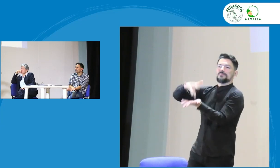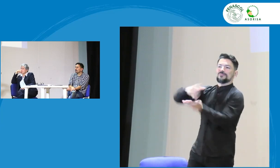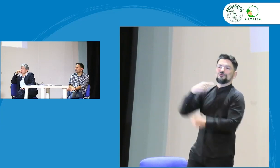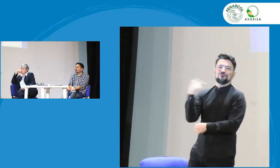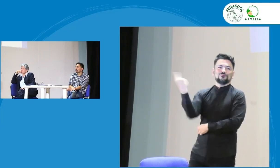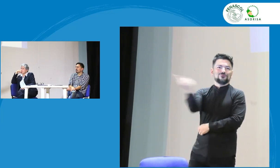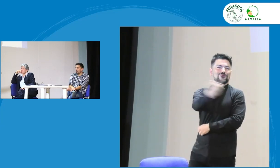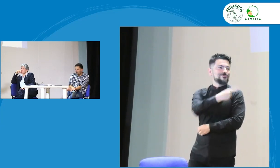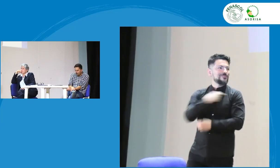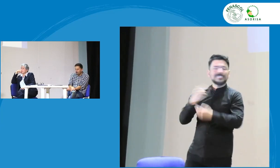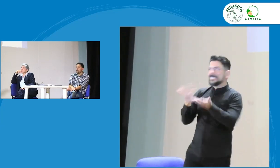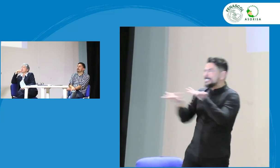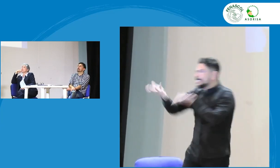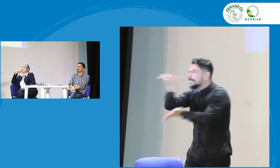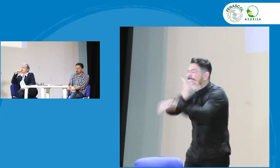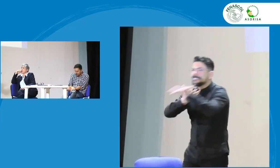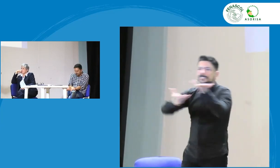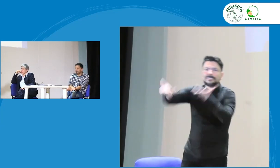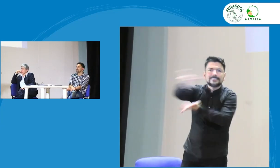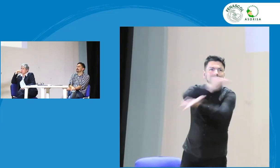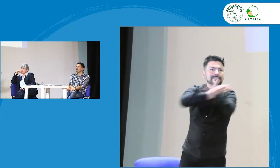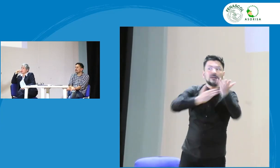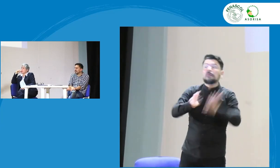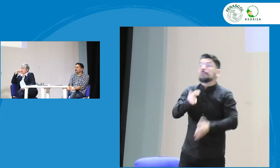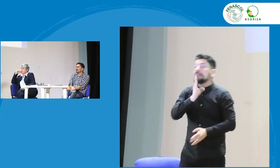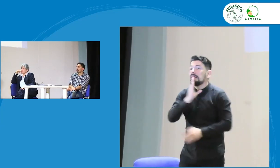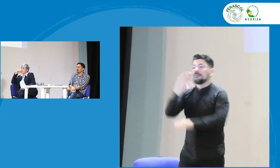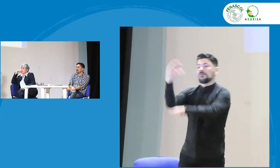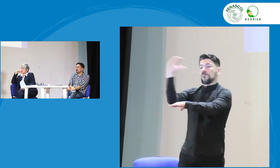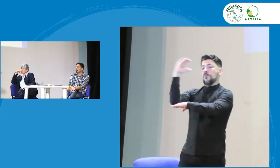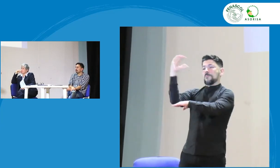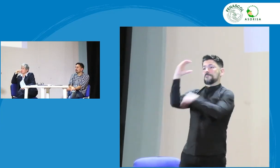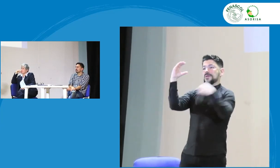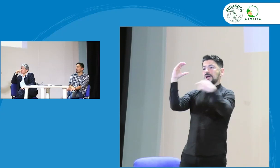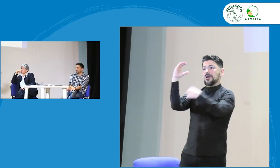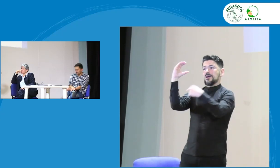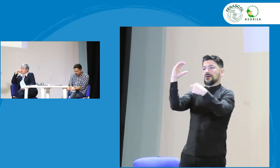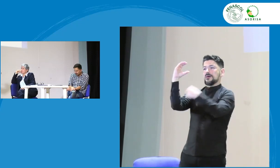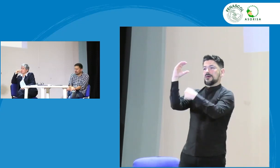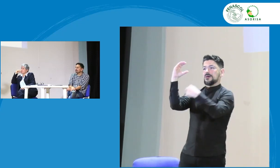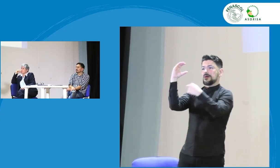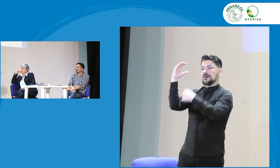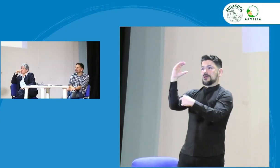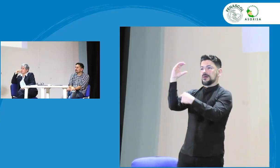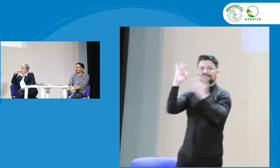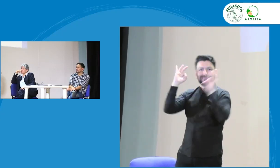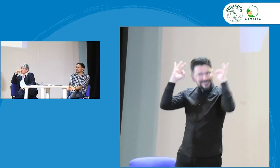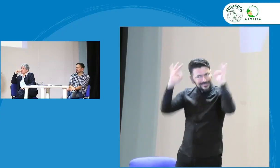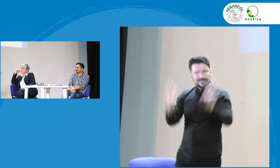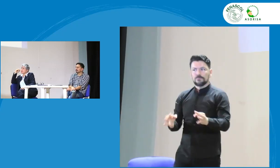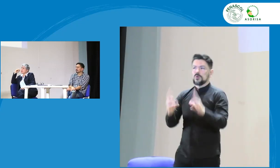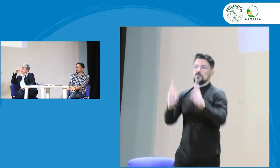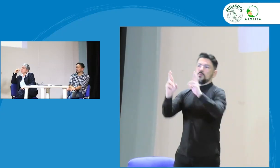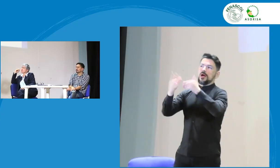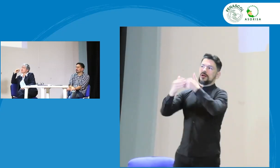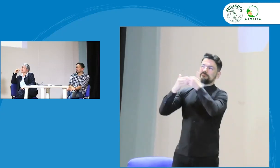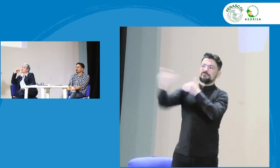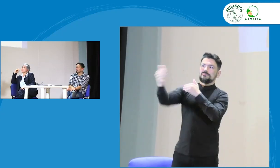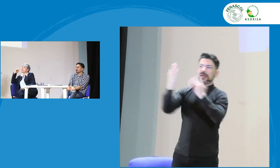no tanto, pero la idea es poder compartir saberes porque nuestro objetivo mayor es Colombia y la idea es que podamos hacer